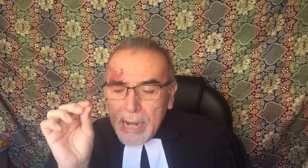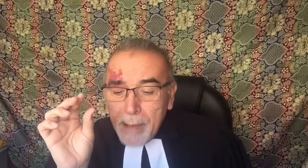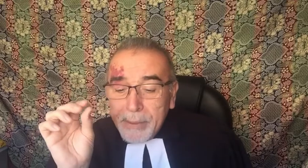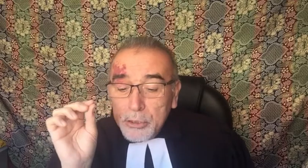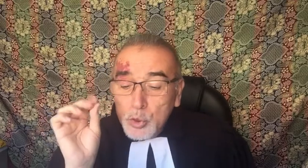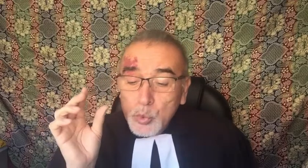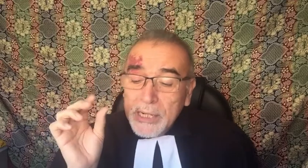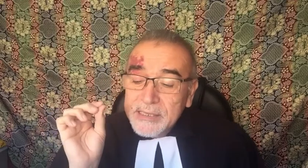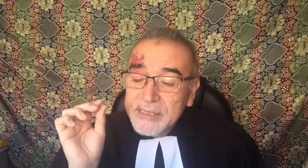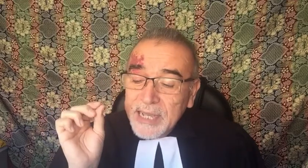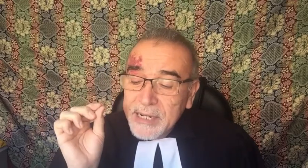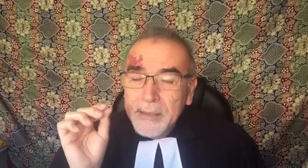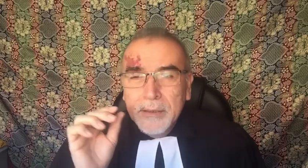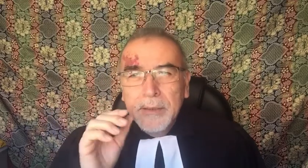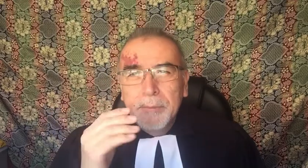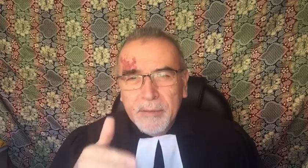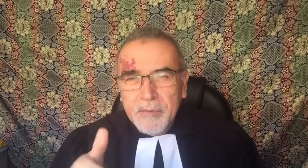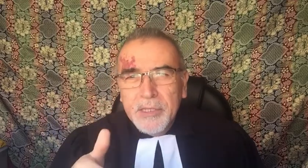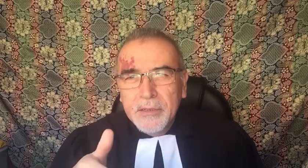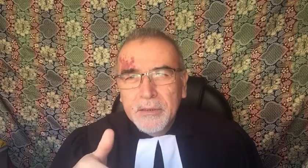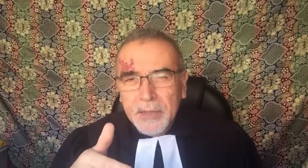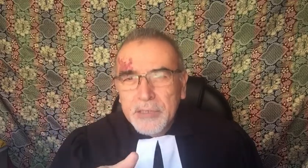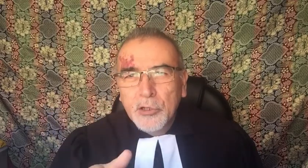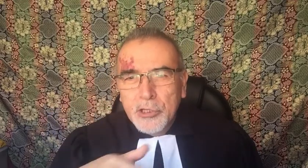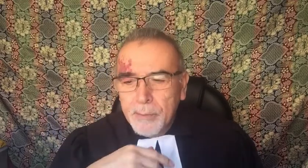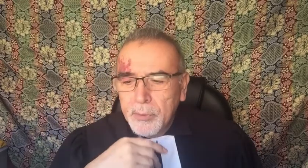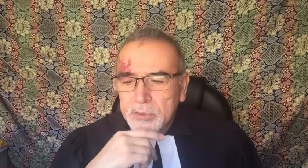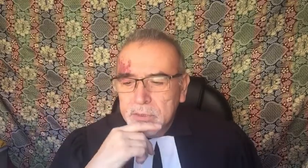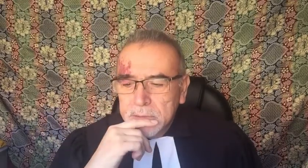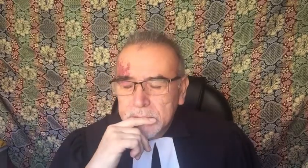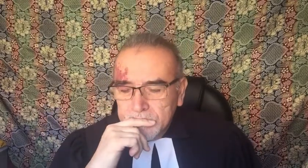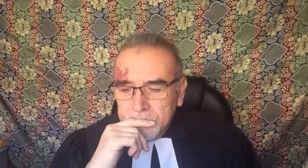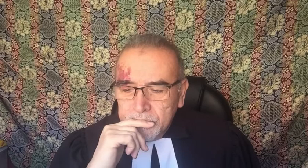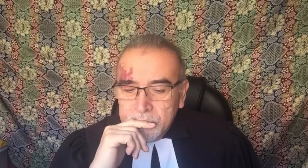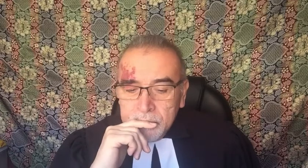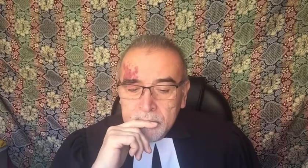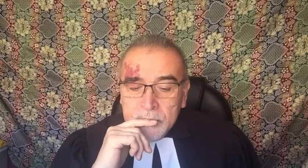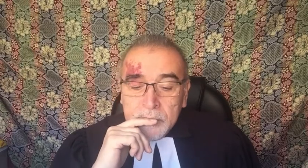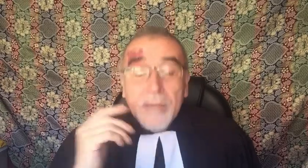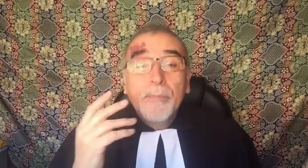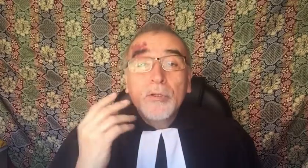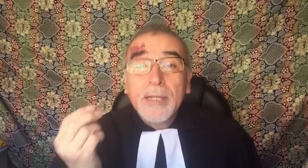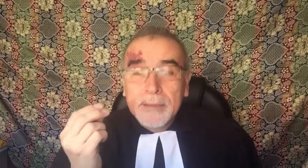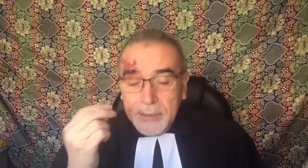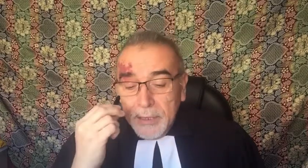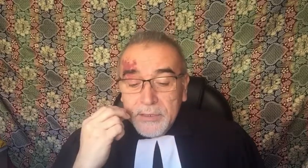la apertura necesaria para vivir estos tiempos. Qué importante es